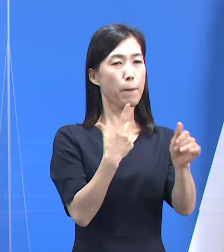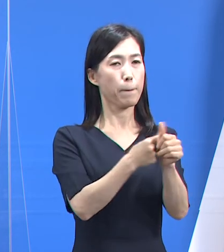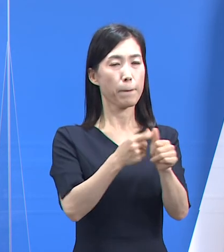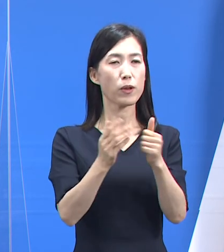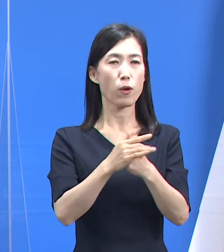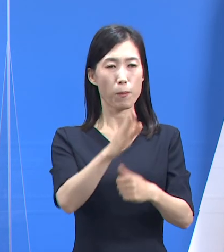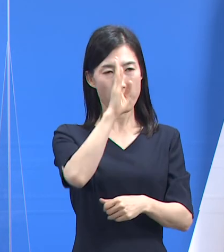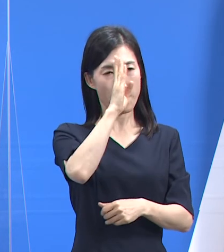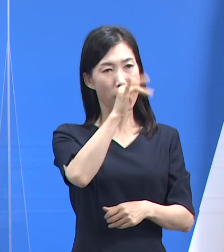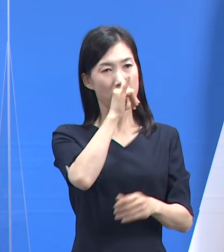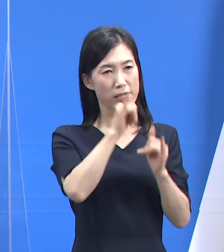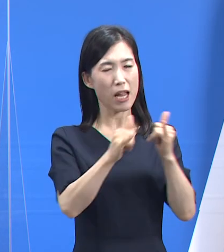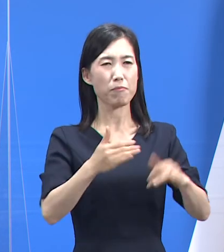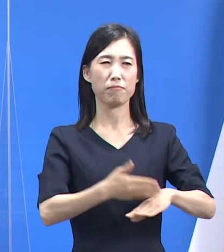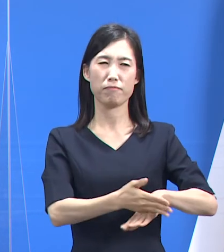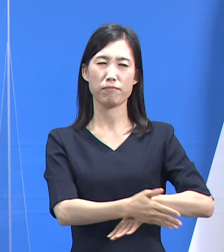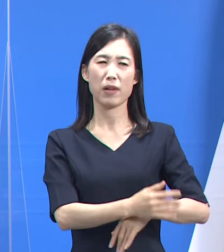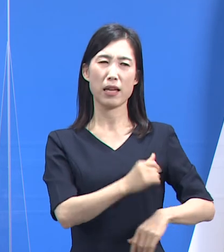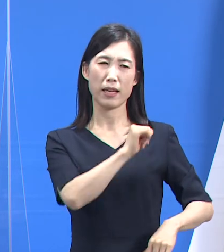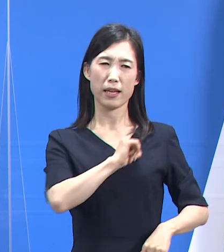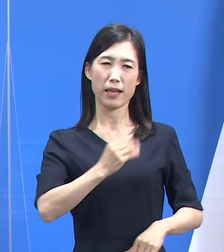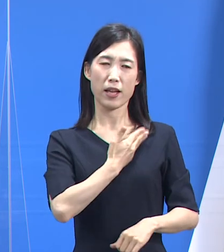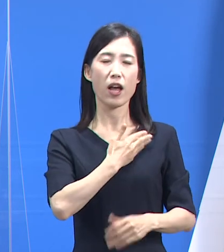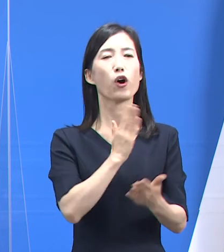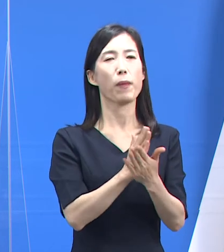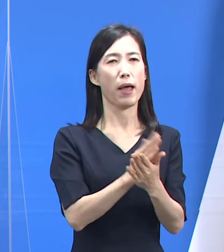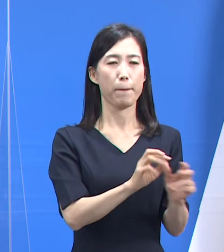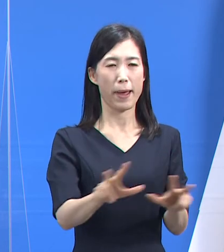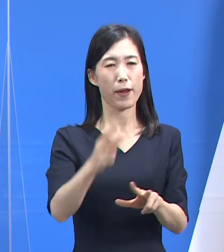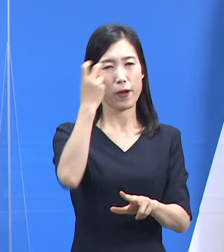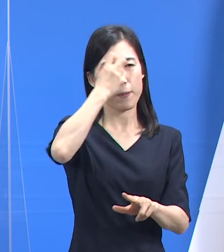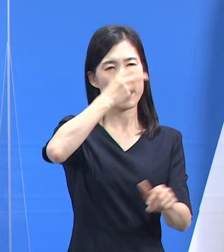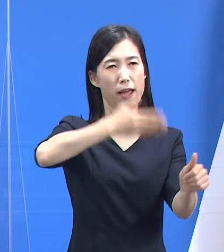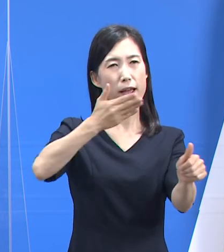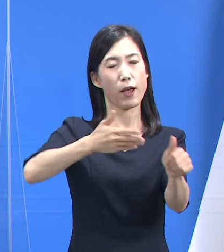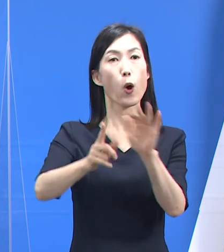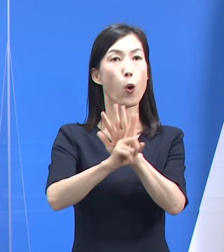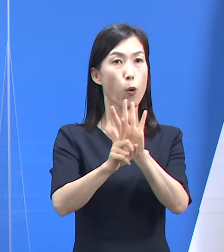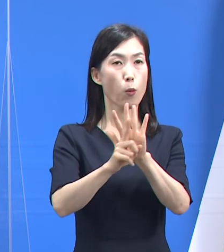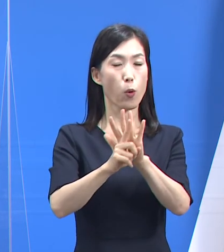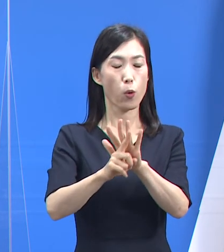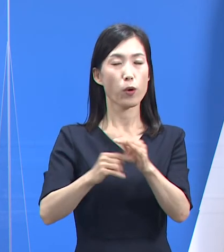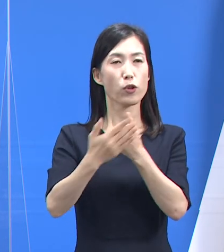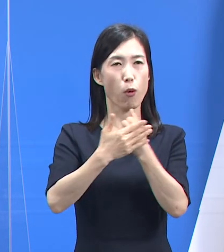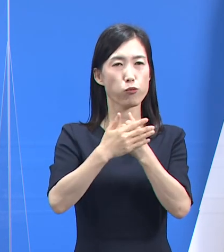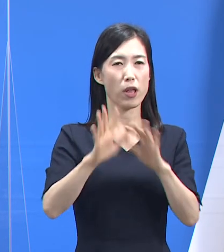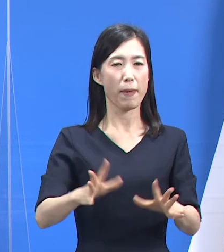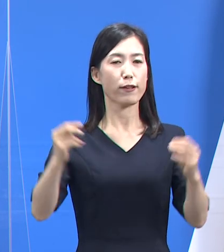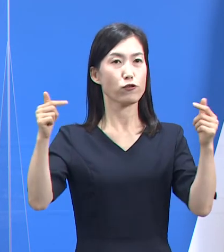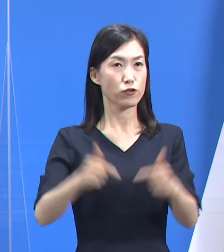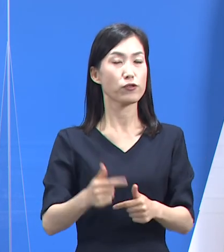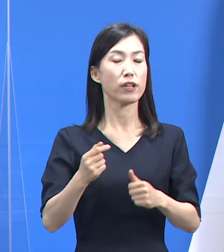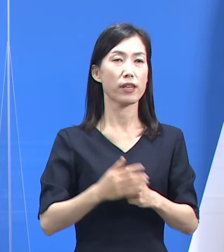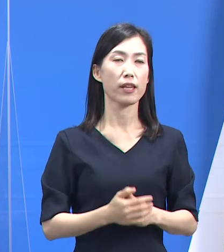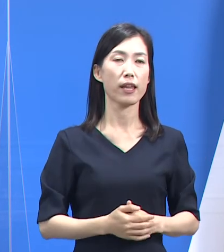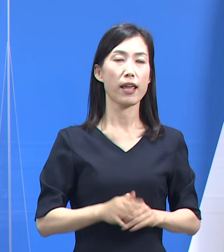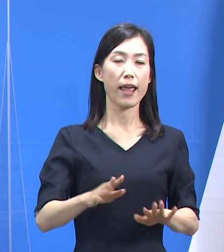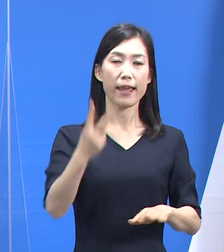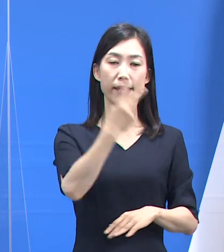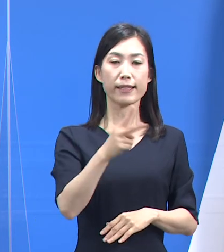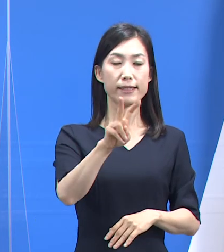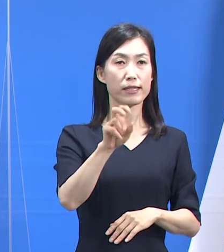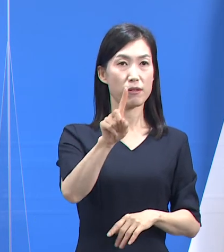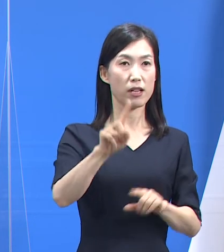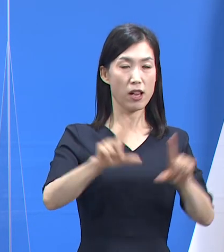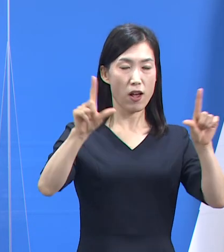있는 감염자를 늦지 않게 찾아내는 것 경기도는 이 두 가지를 핵심 정책으로 삼아 21년 상반기 코로나19